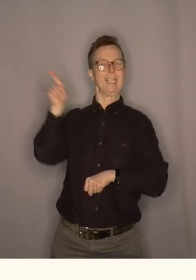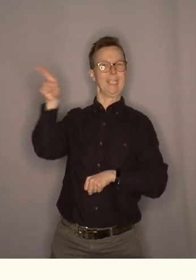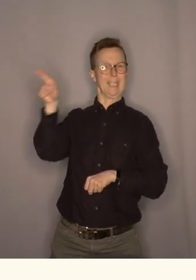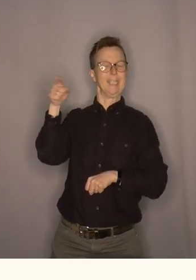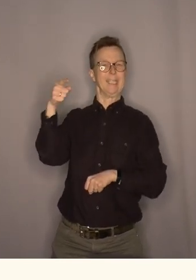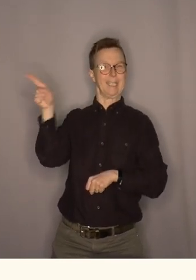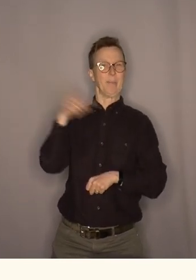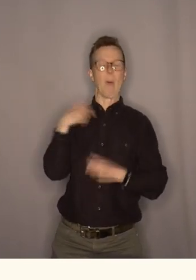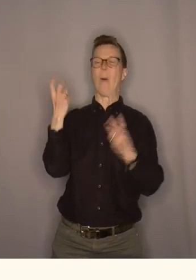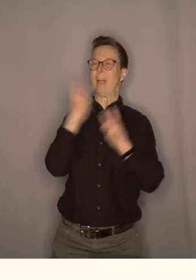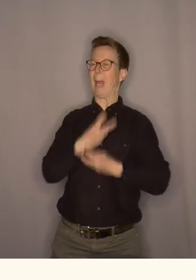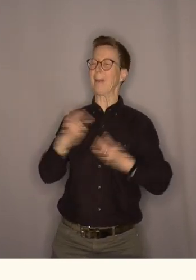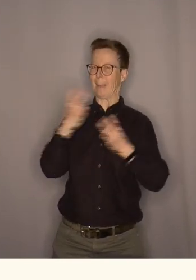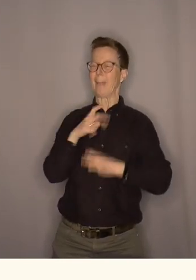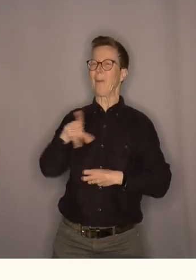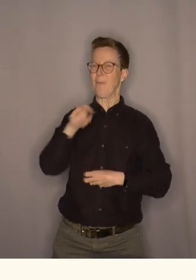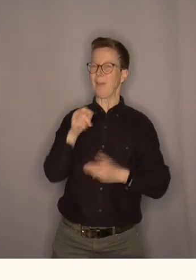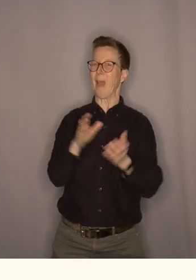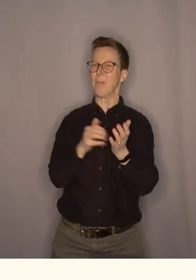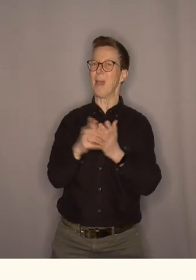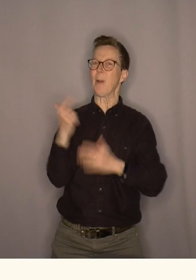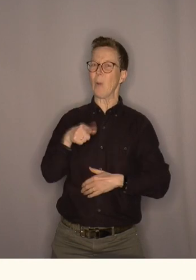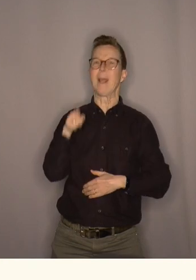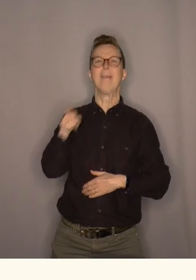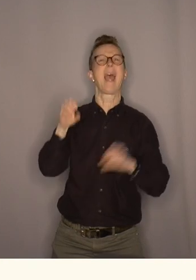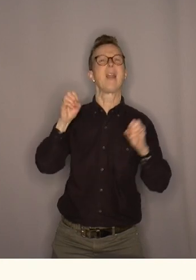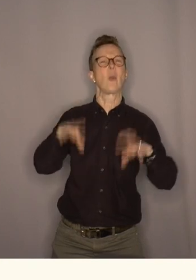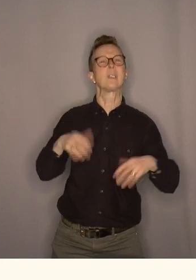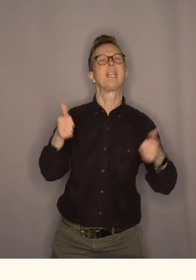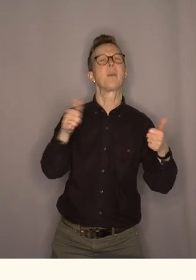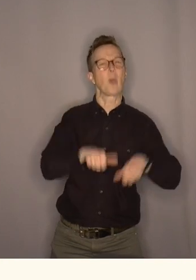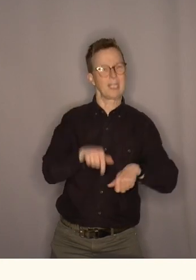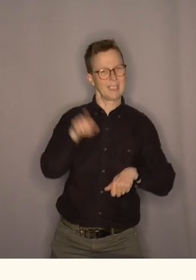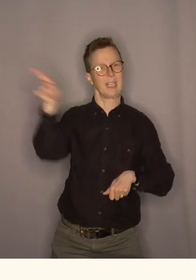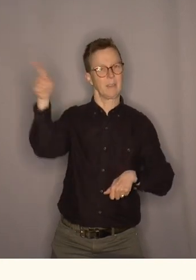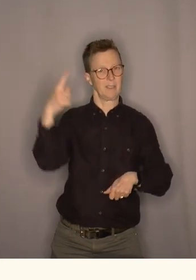jo, den må lete etter å finne mer olje. Det er løsningen på krisen.